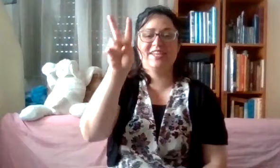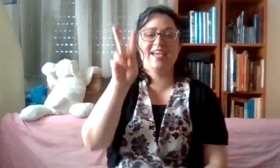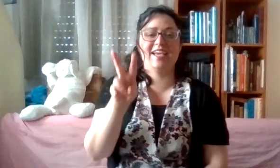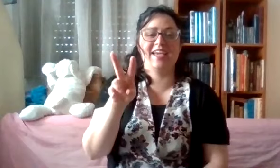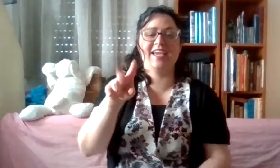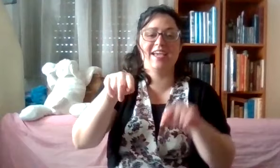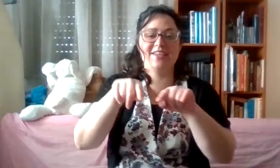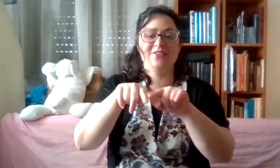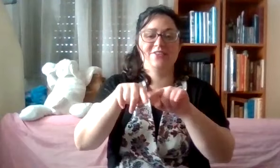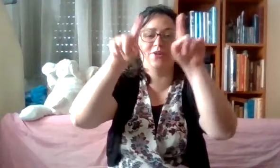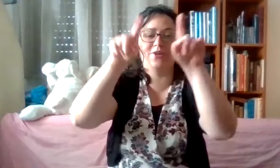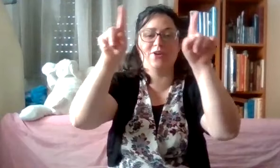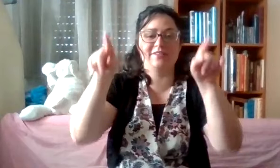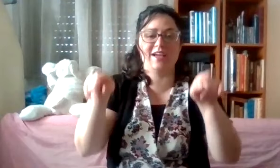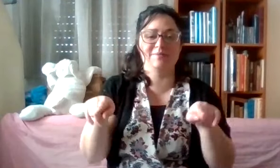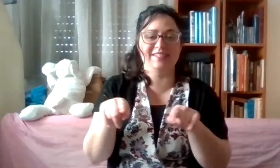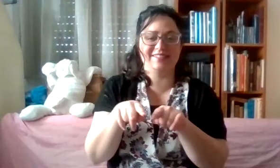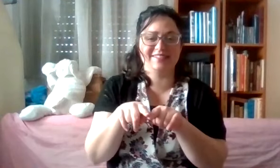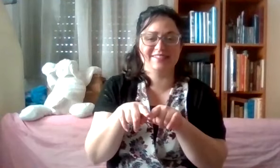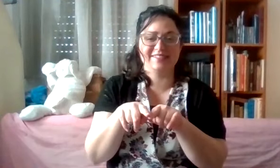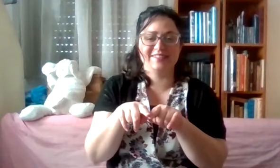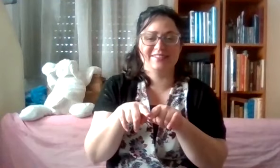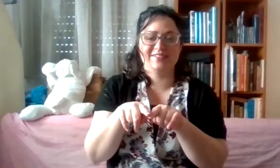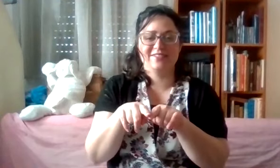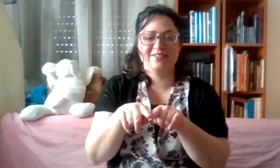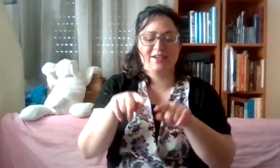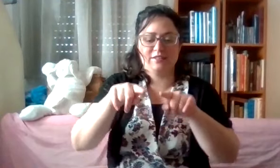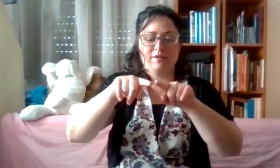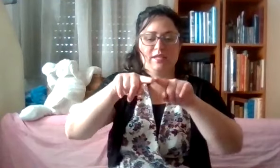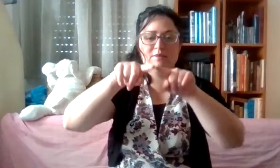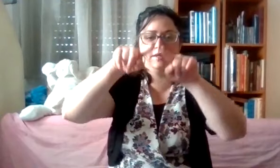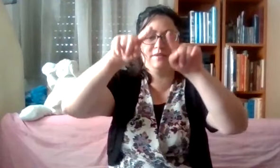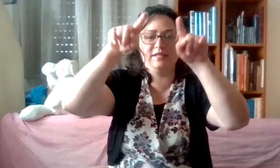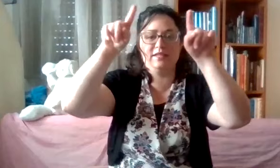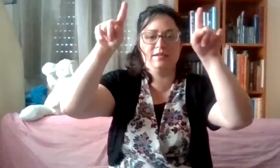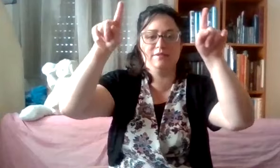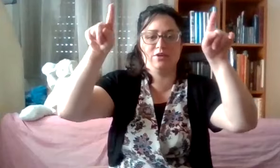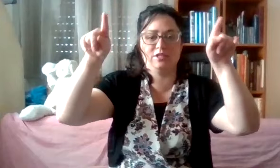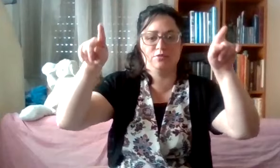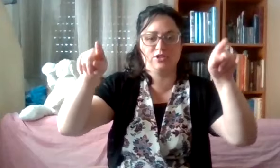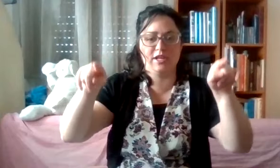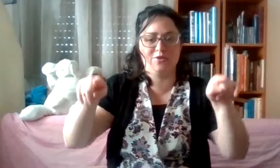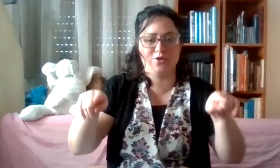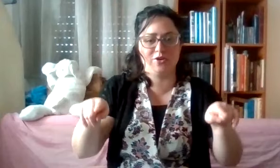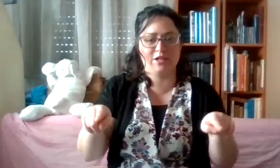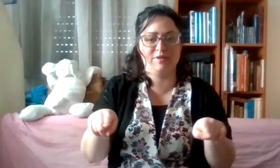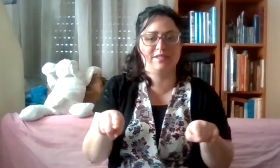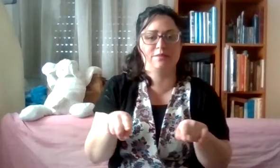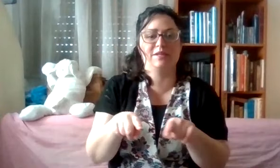שני לוחות הברית. אתם כאילו מדמיינים, נכון, שיש לנו שני לוחות? אנחנו מציירים אותן